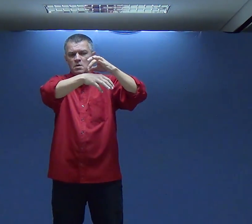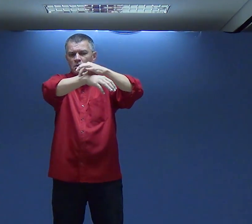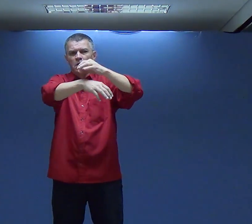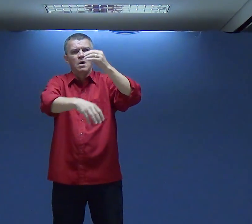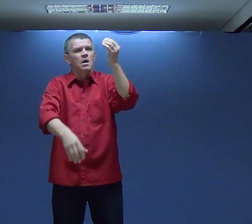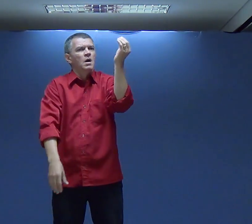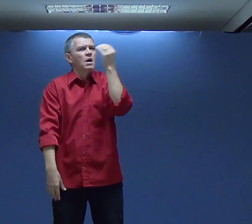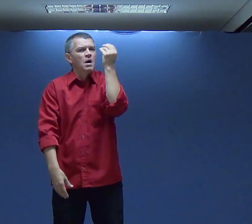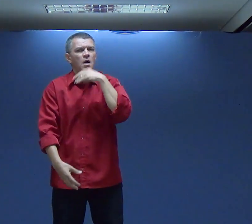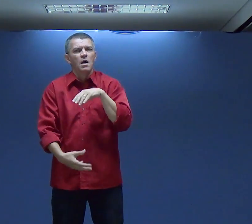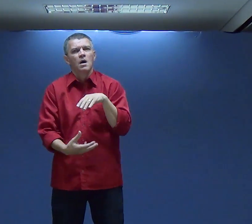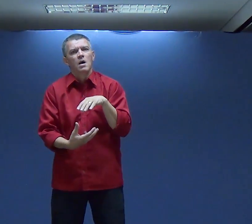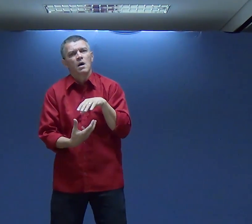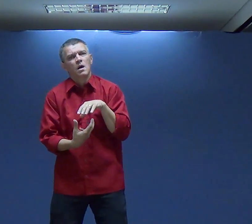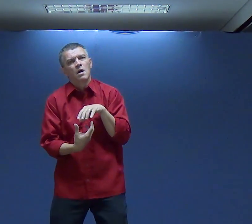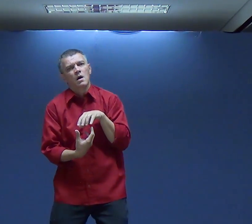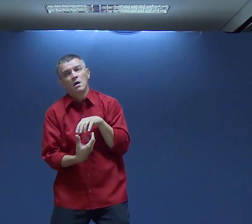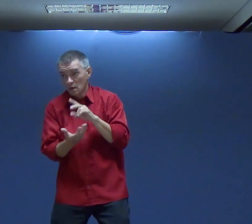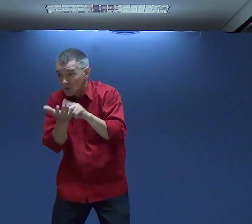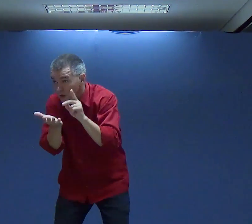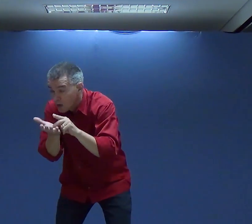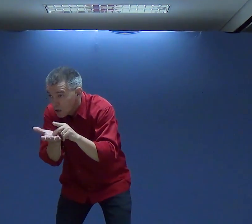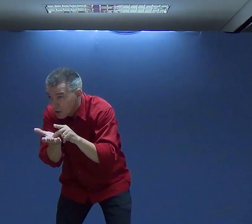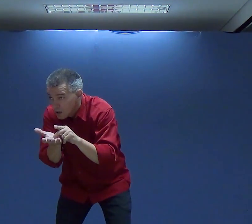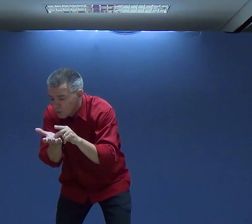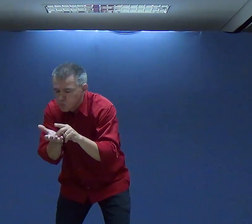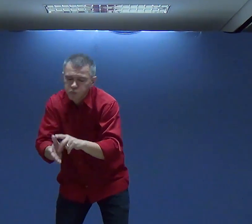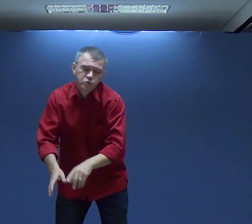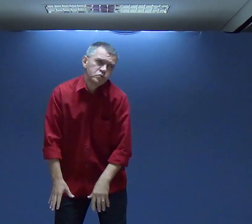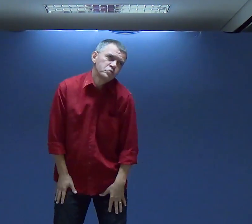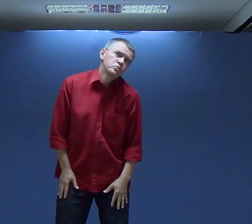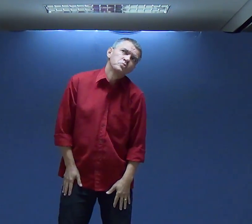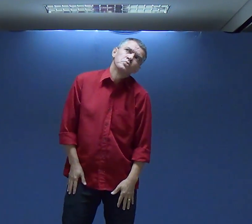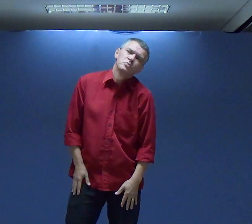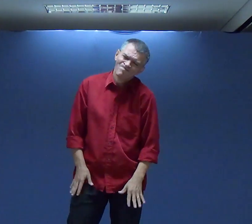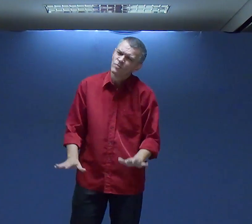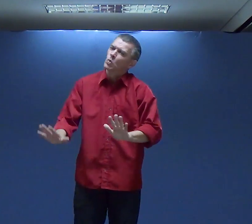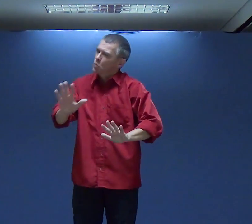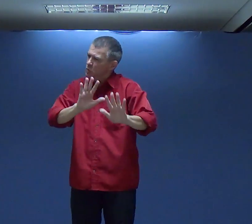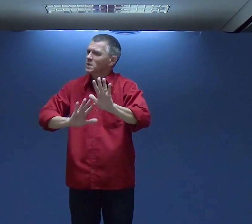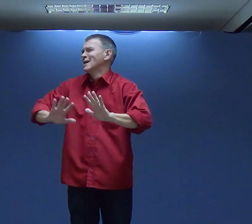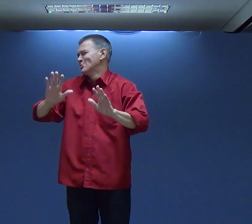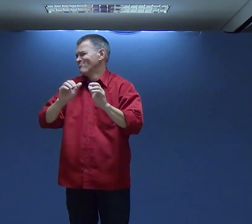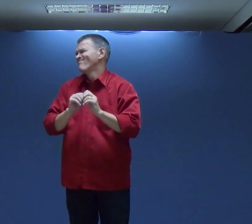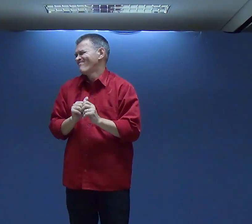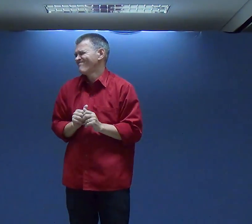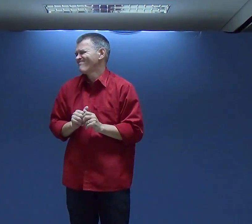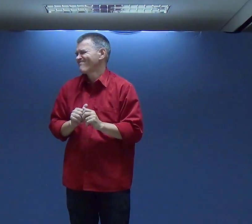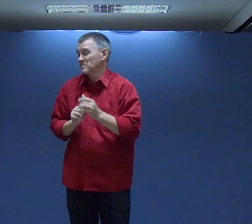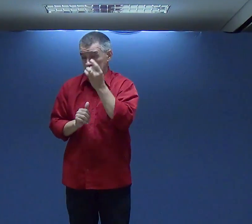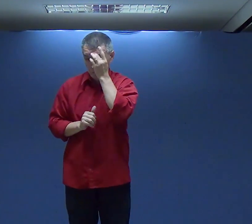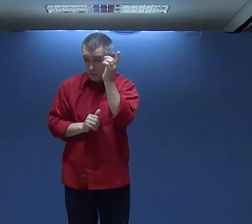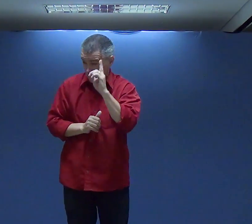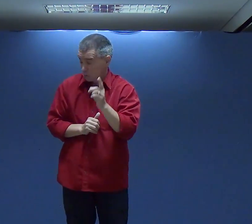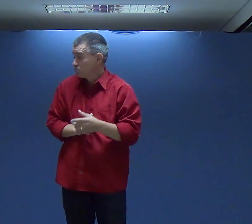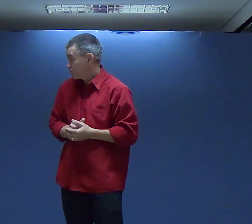suicidam Por causa que elas Batam isso dentro dos seus corações E as coisas